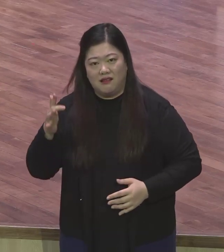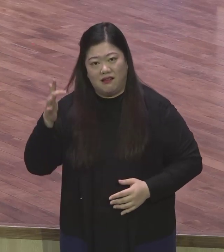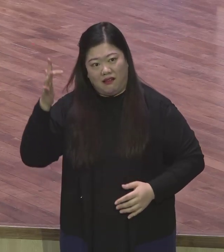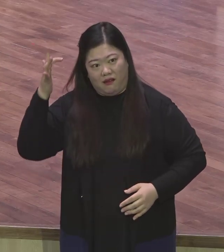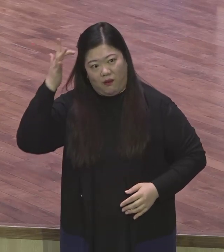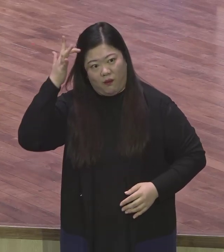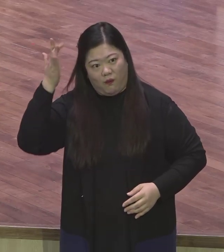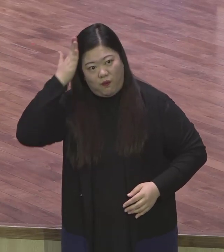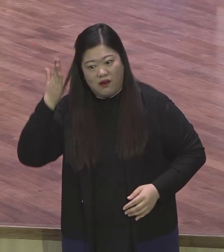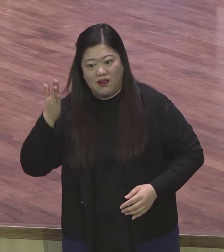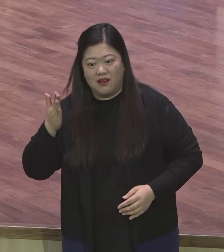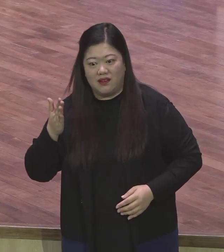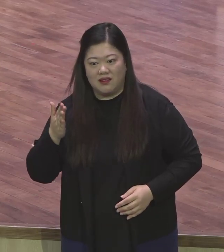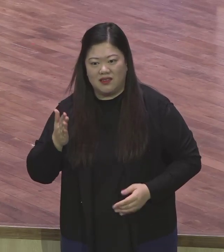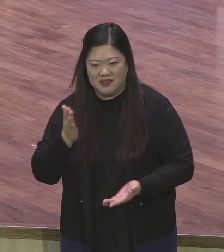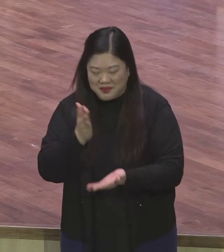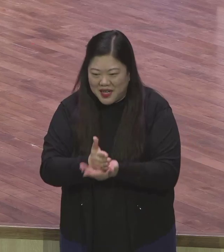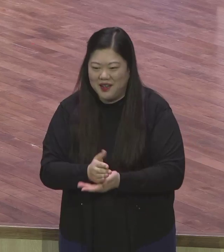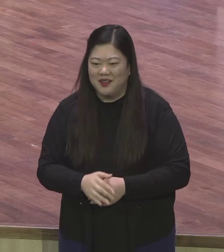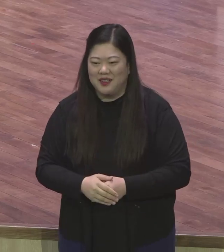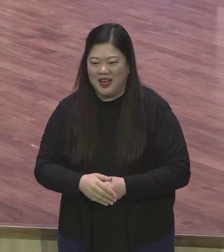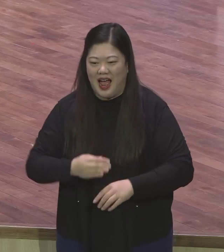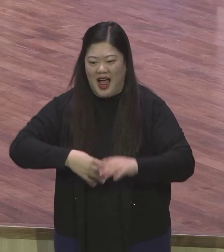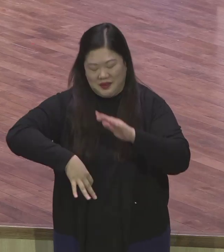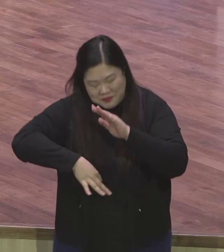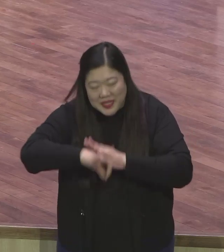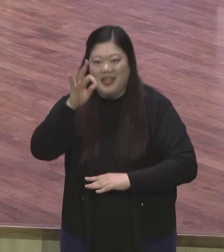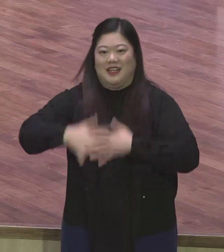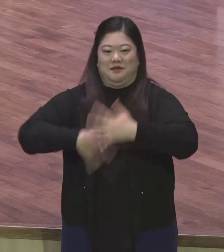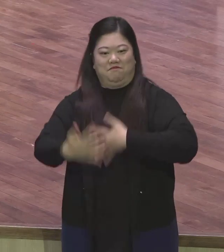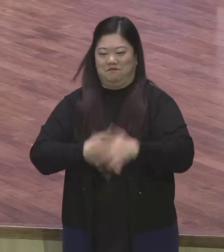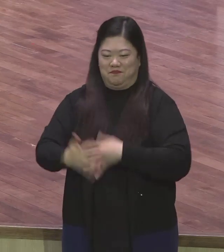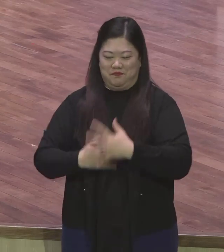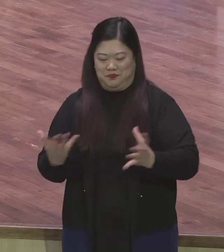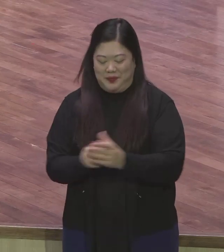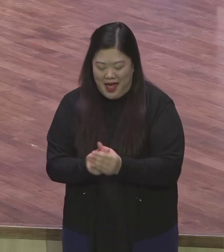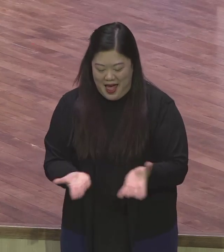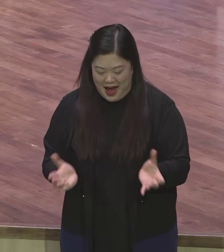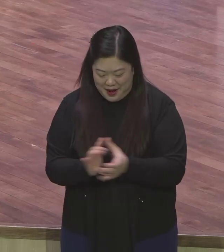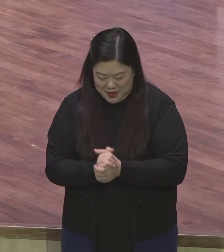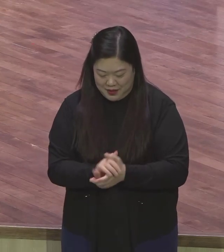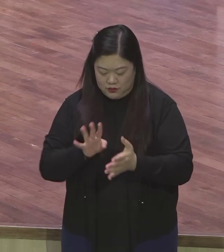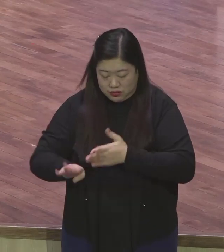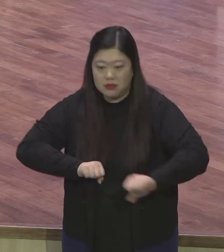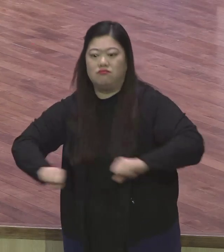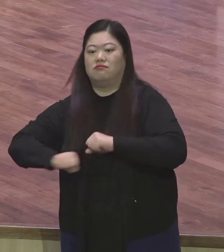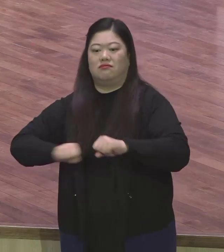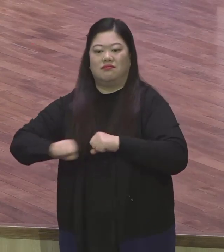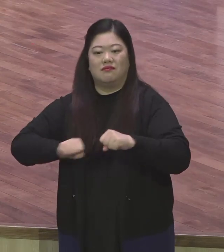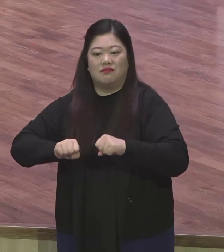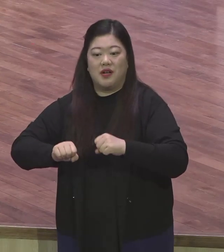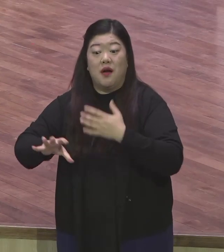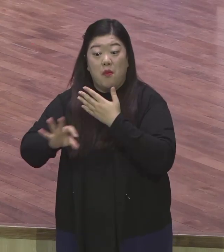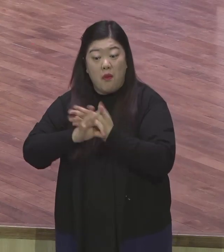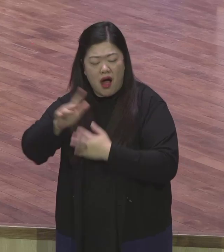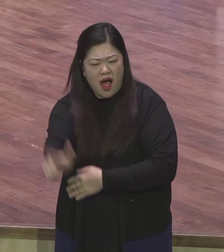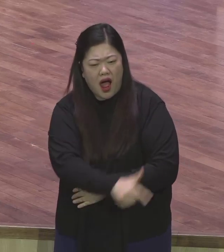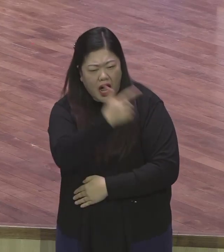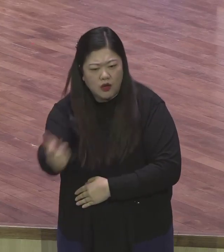하면서 아침을 시작하게 되면은 여러분이 생각도 하지 못한 놀라운 힘을 하나님이